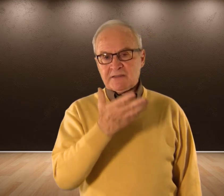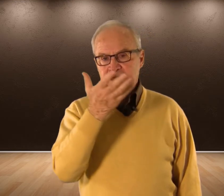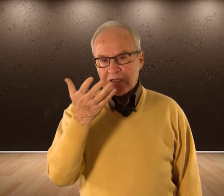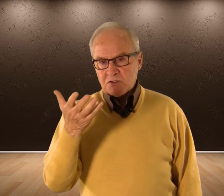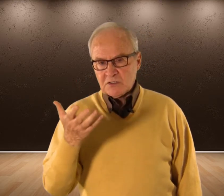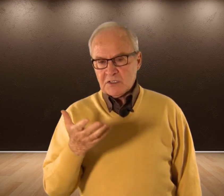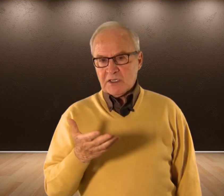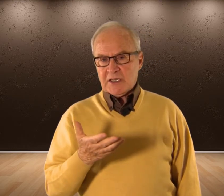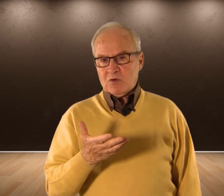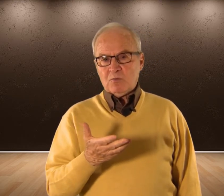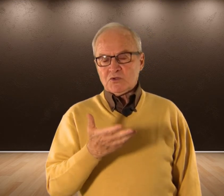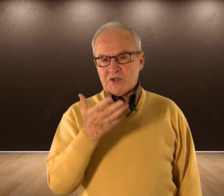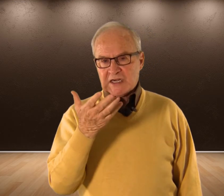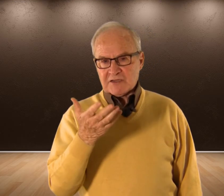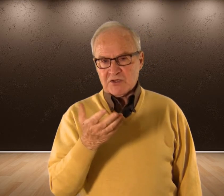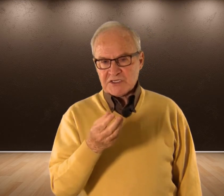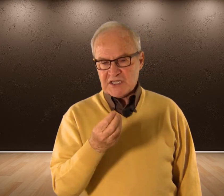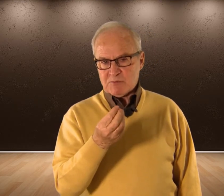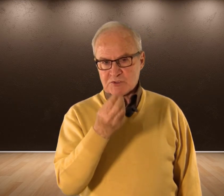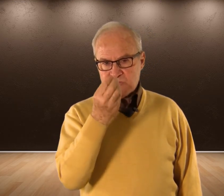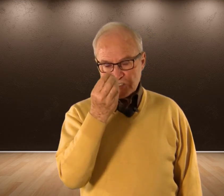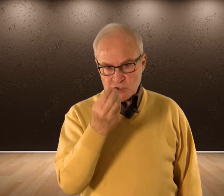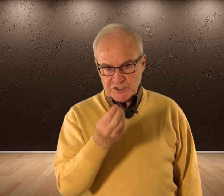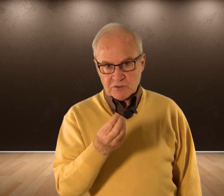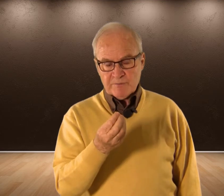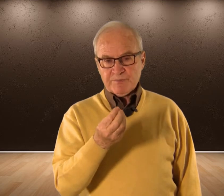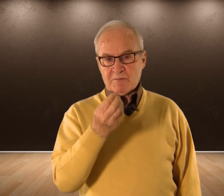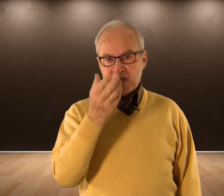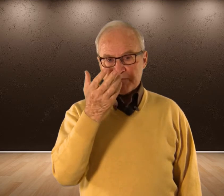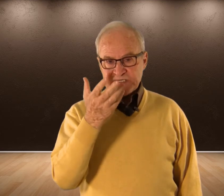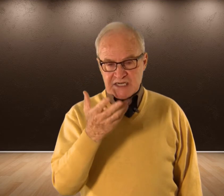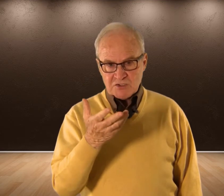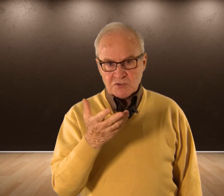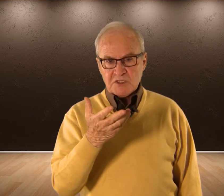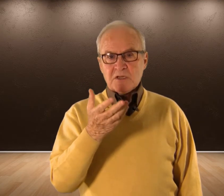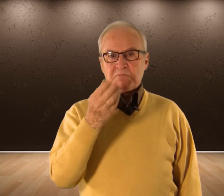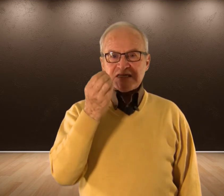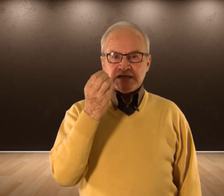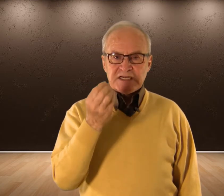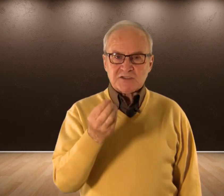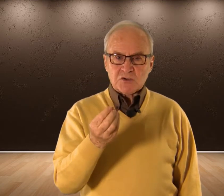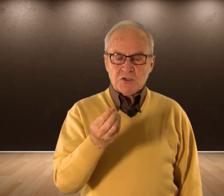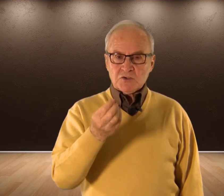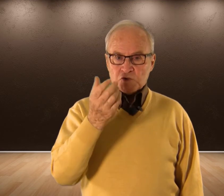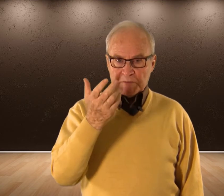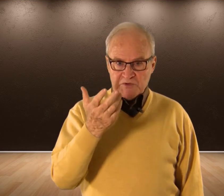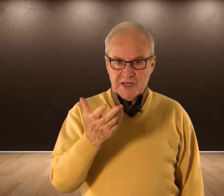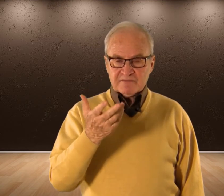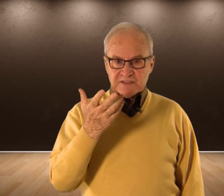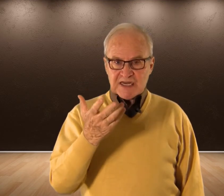entrado En un mundo De relaciones Digamos Más yoico Más pensado Más sensato Donde podían Dar